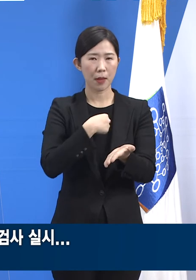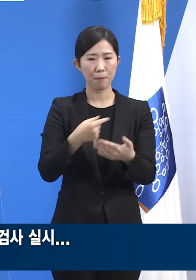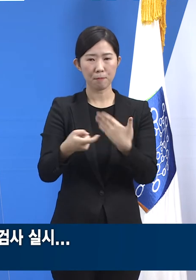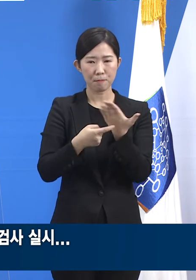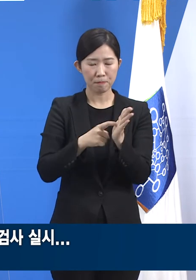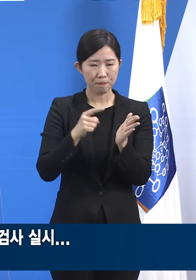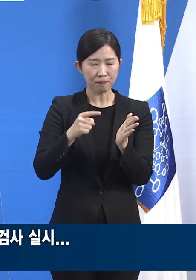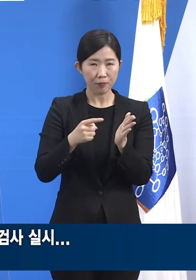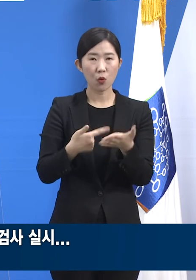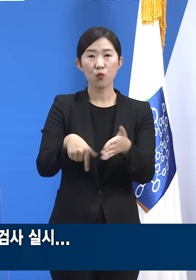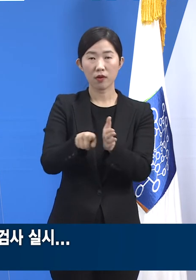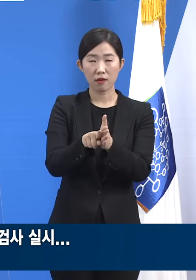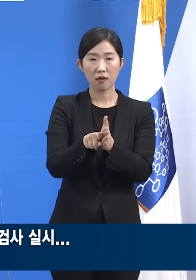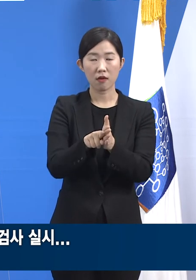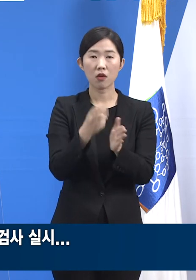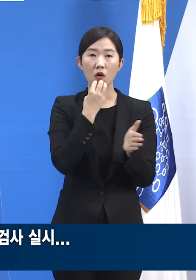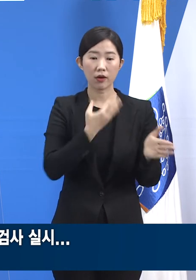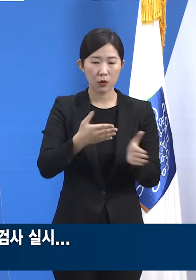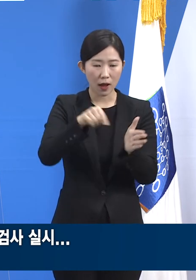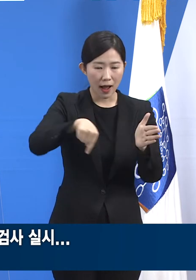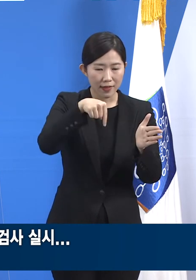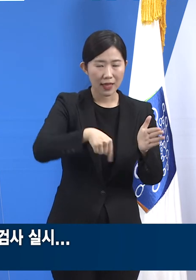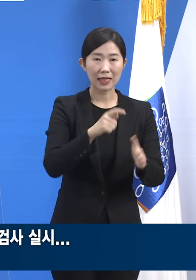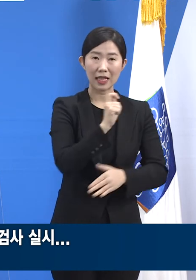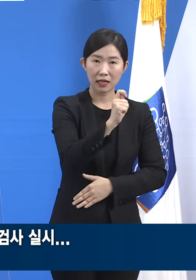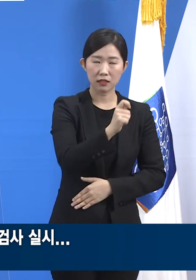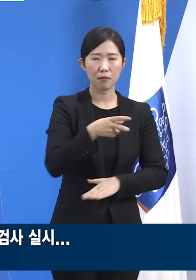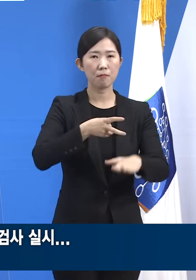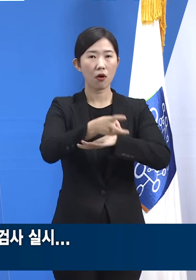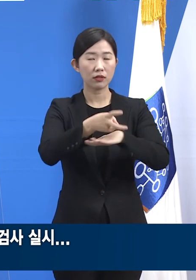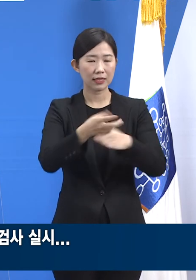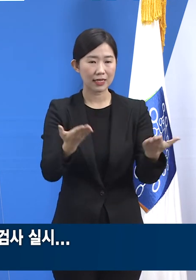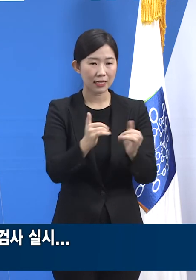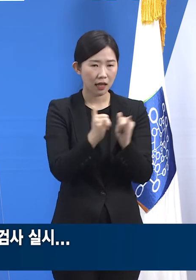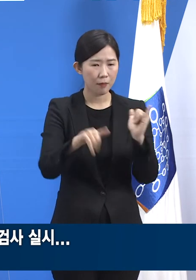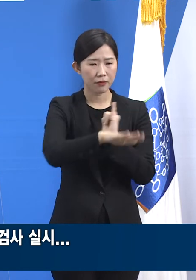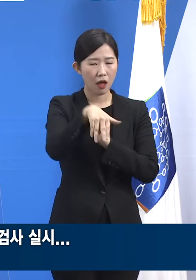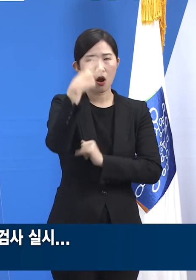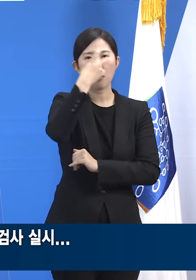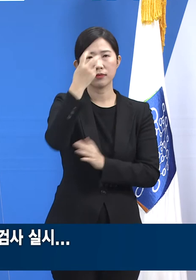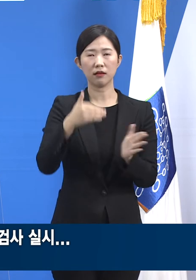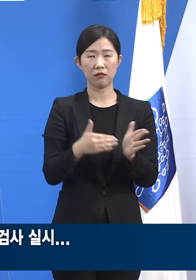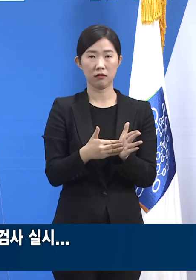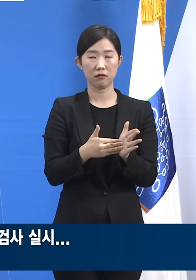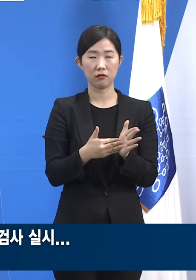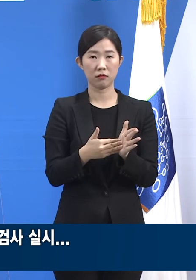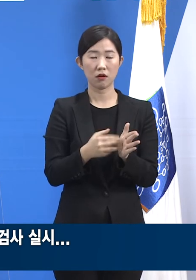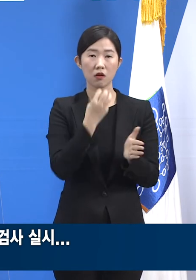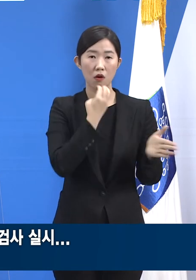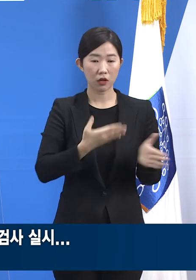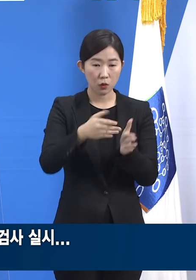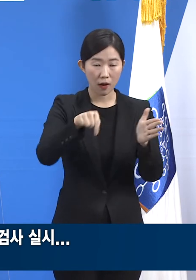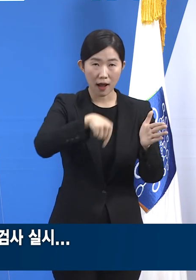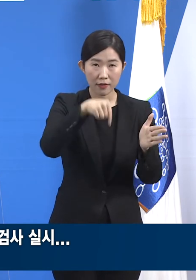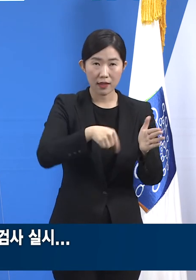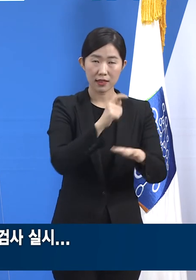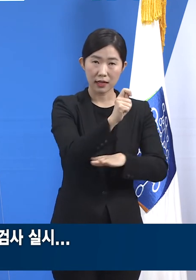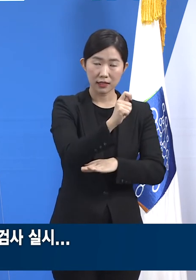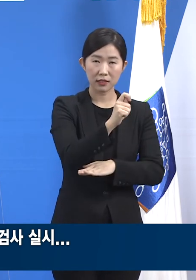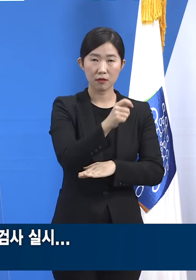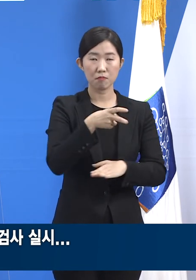종사자에 대해 전수검사를 실시하였습니다. 도내 버스, 택시, 운수 종사자 66